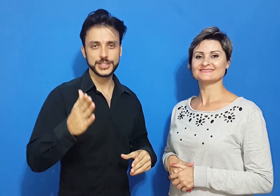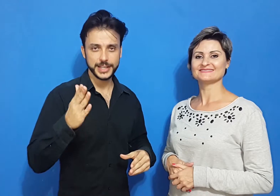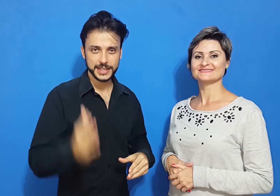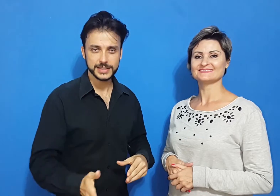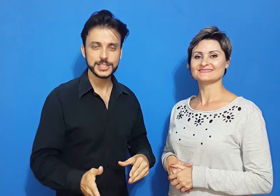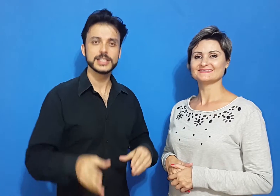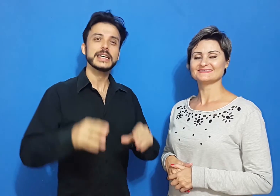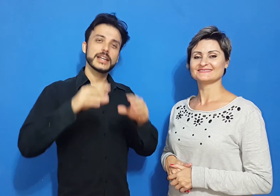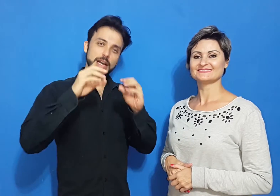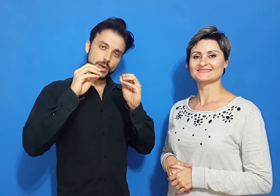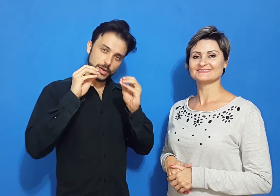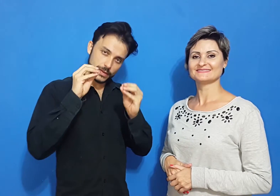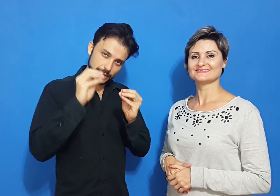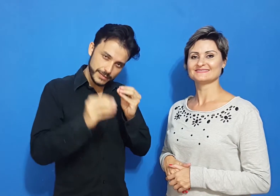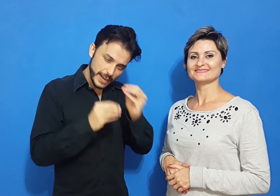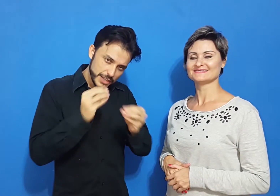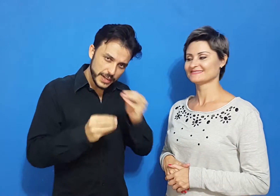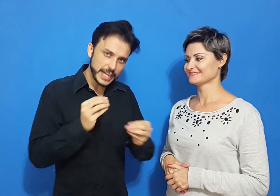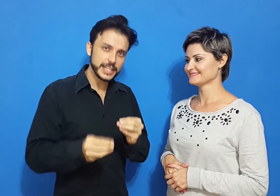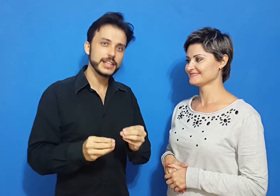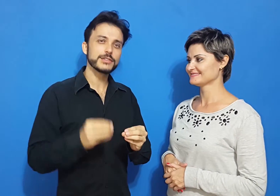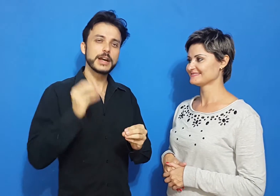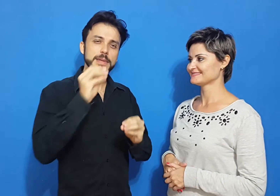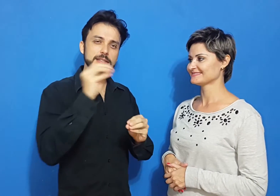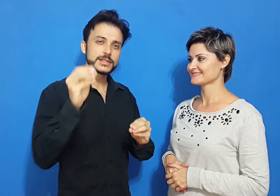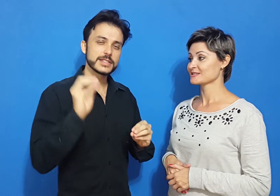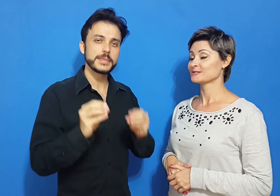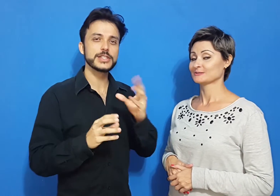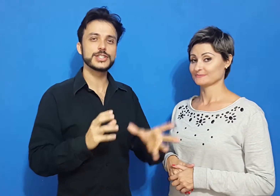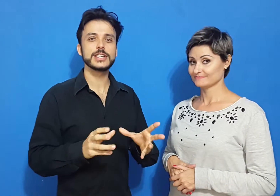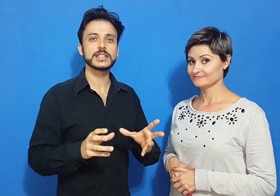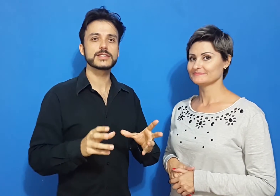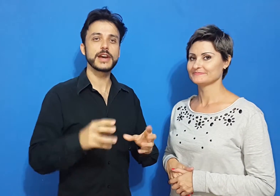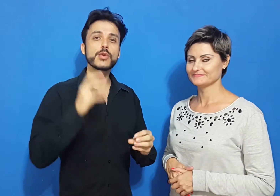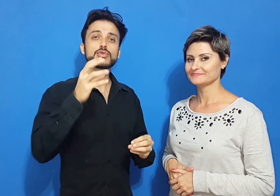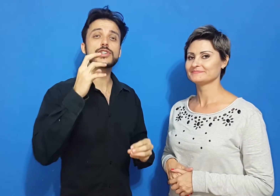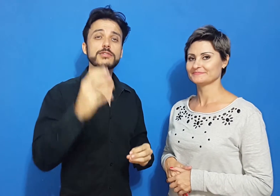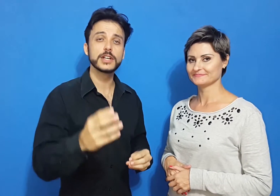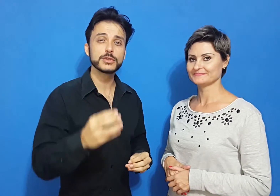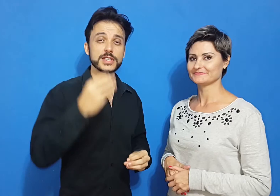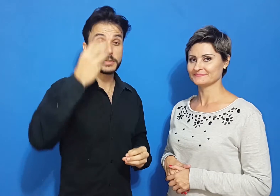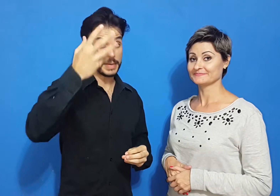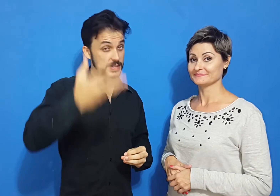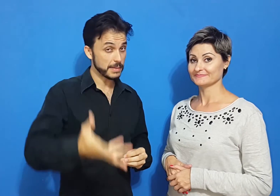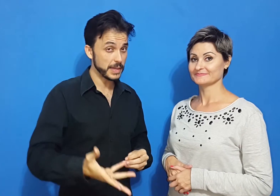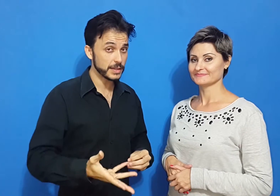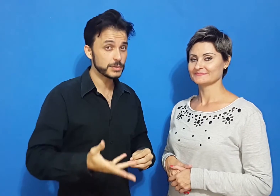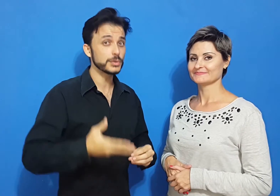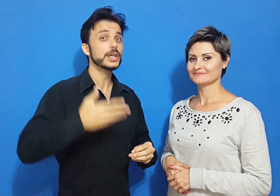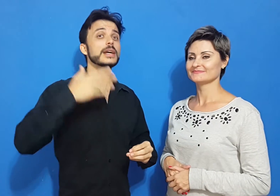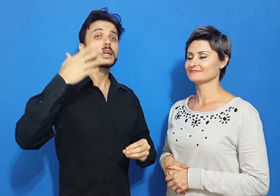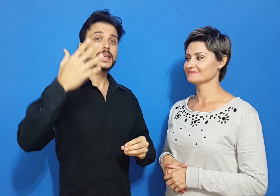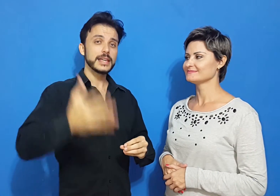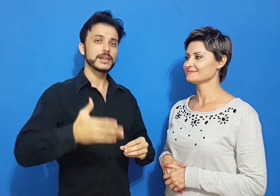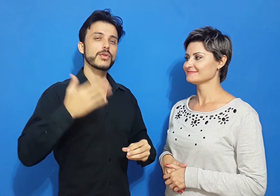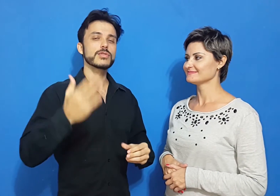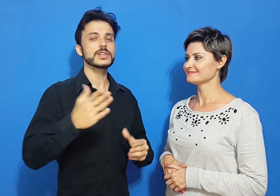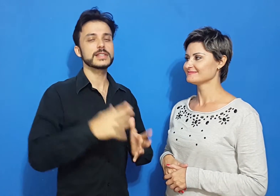inteligente. Vai devagarinho, vai plantando as sementinhas. Vai cultivando esse pensamento que, com